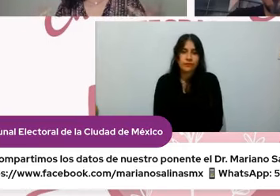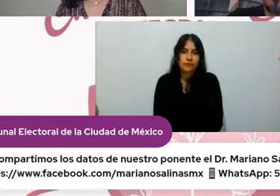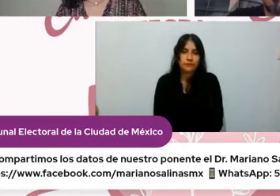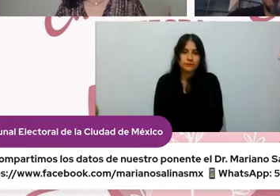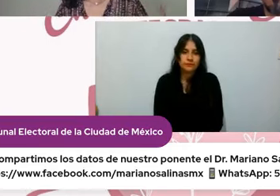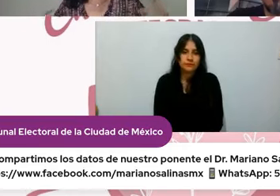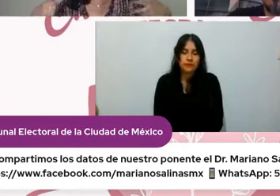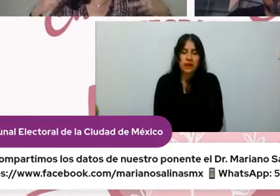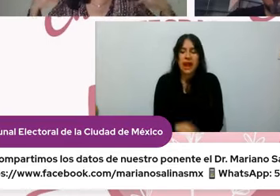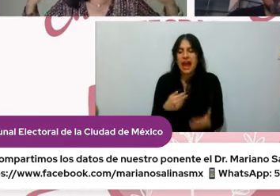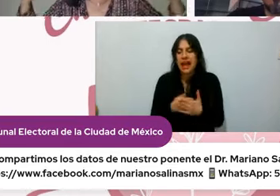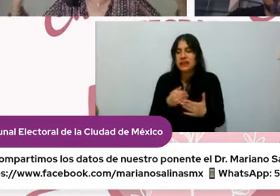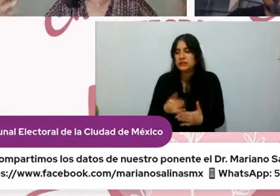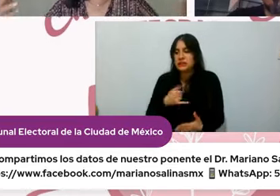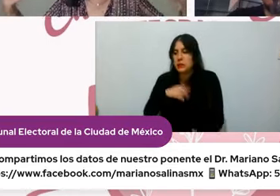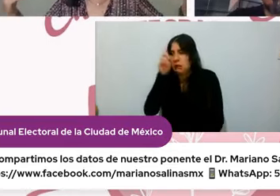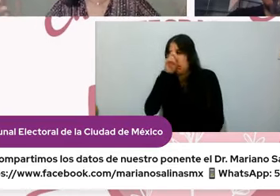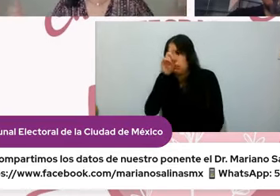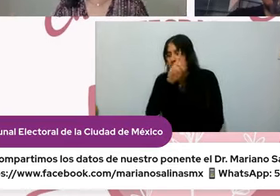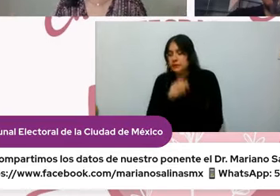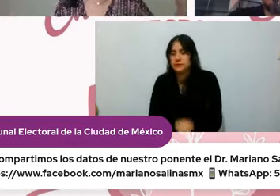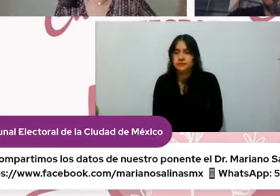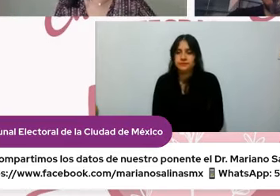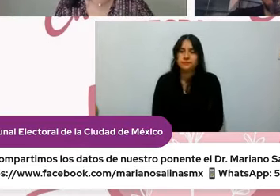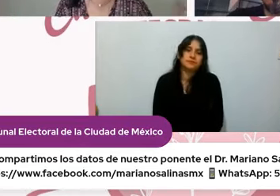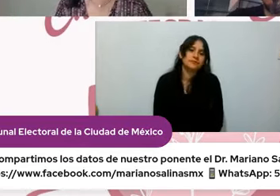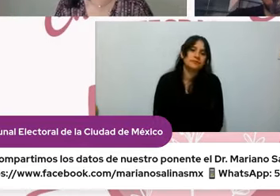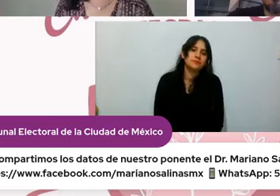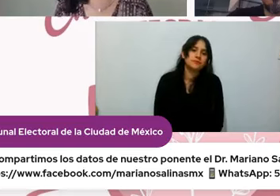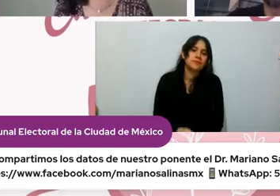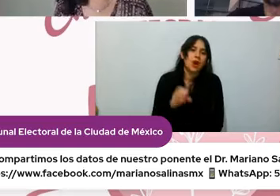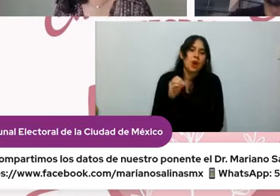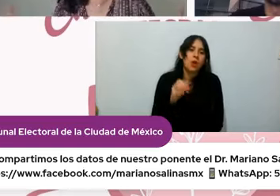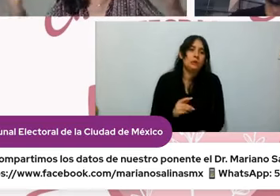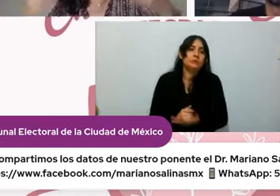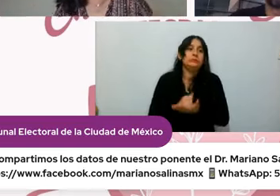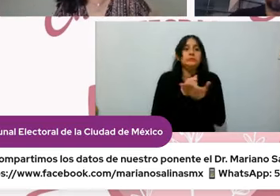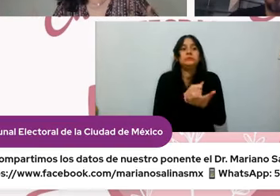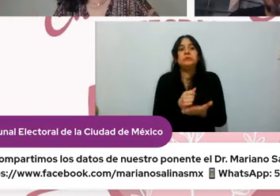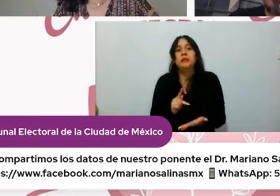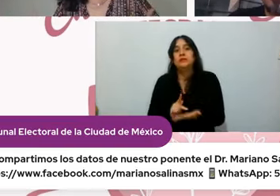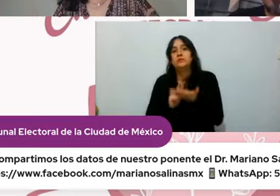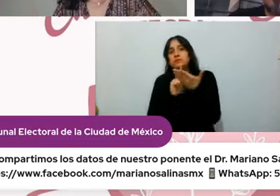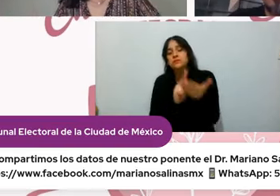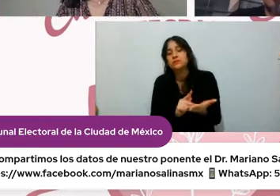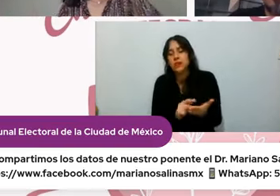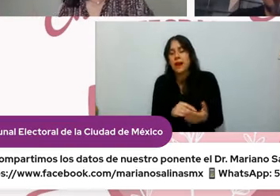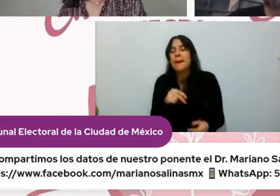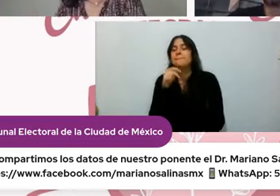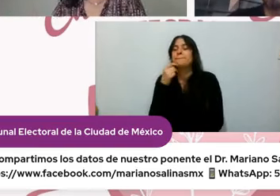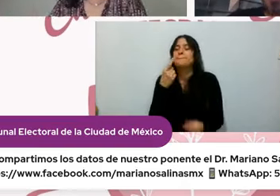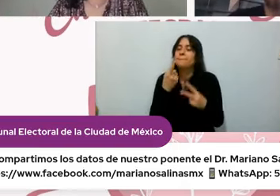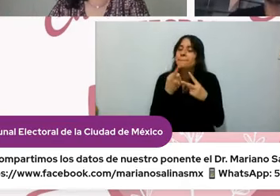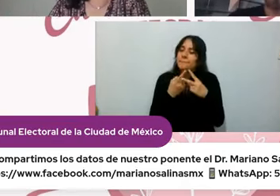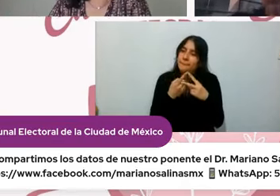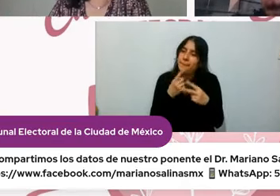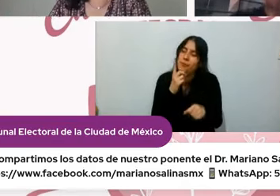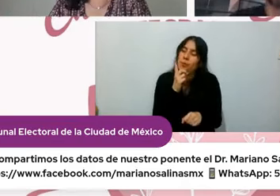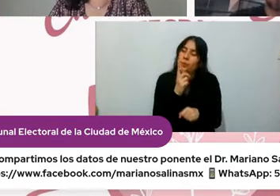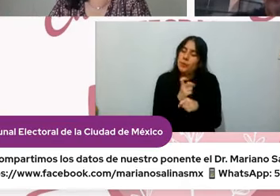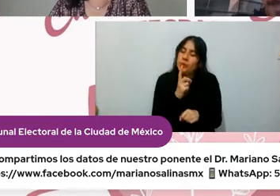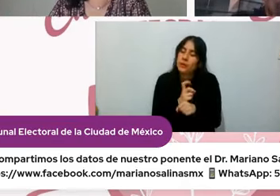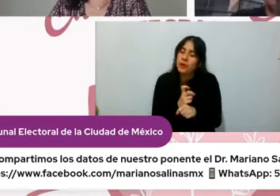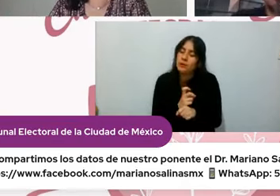a dar consejo a no a brindar el bonito apoyo la bonita ayuda bueno pues hay que empezar a ayudarnos nosotras y nosotros